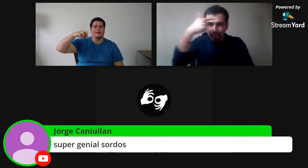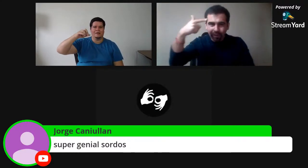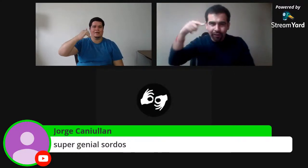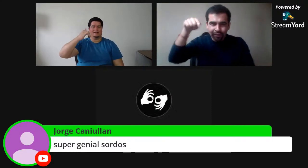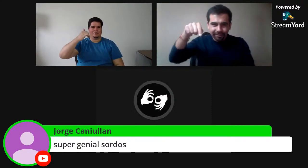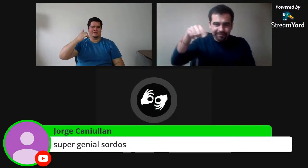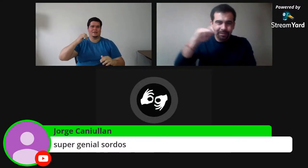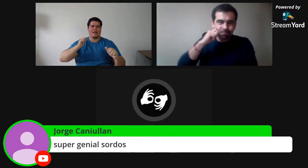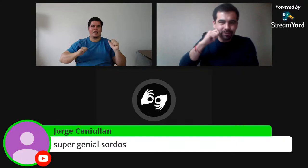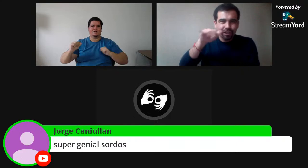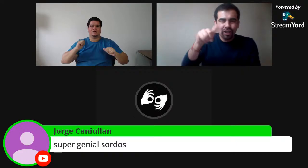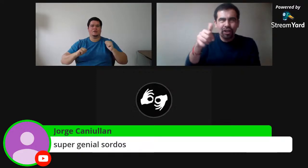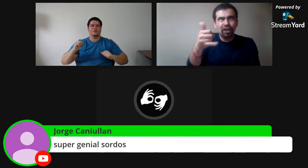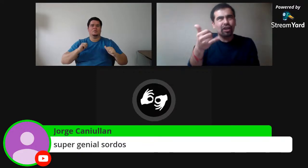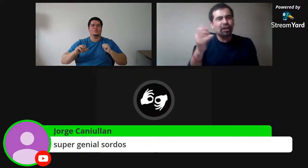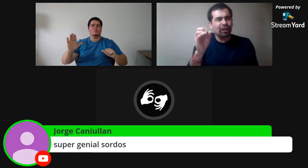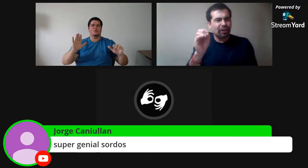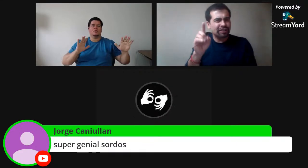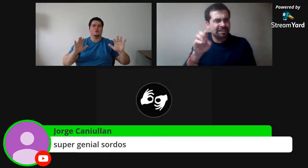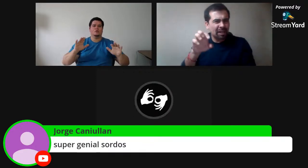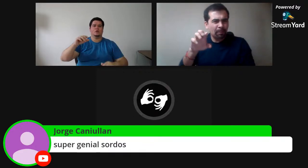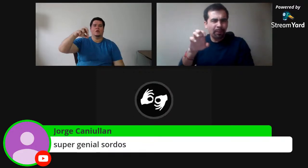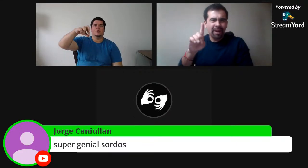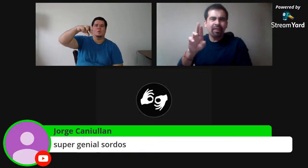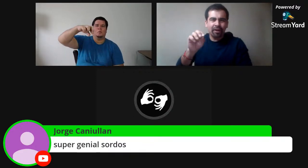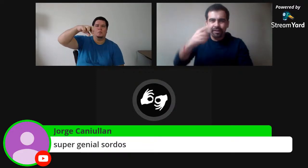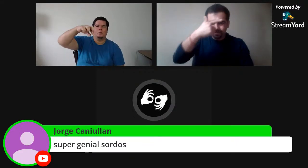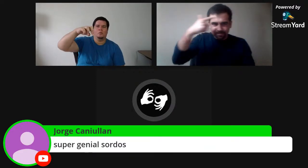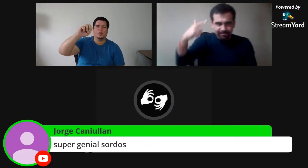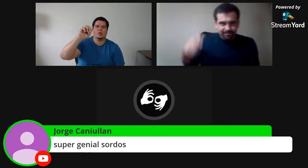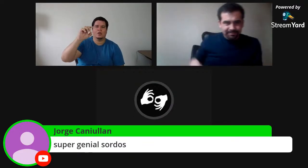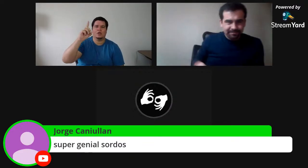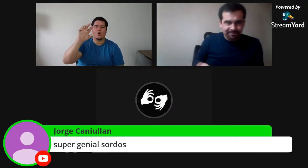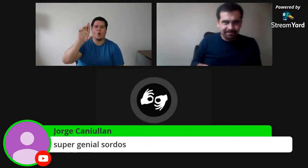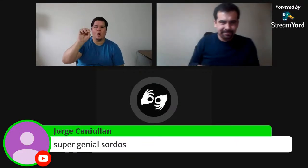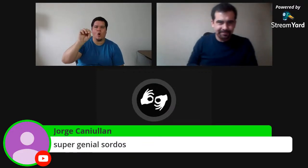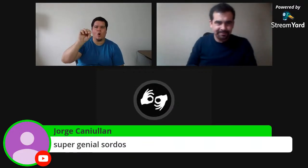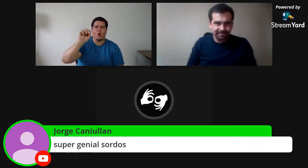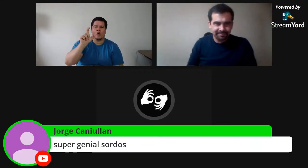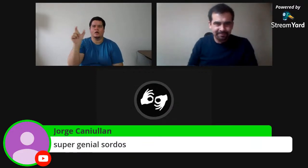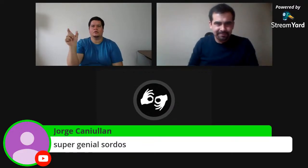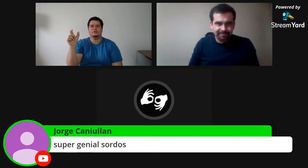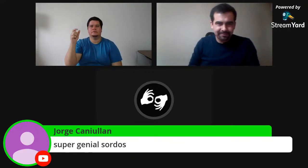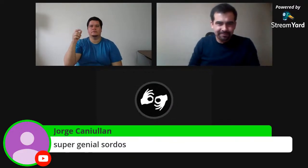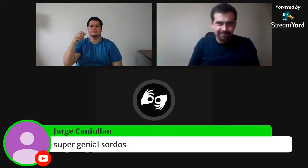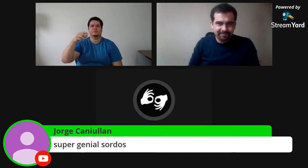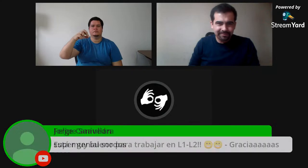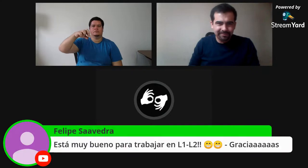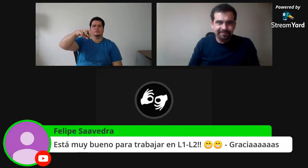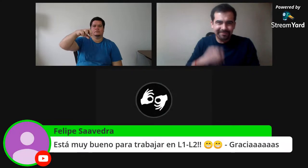Un joven de acá, esta su seña, yo no sé, esta su seña, había un sordo chileno.